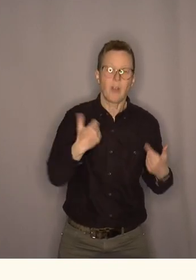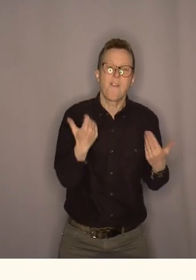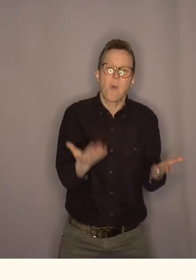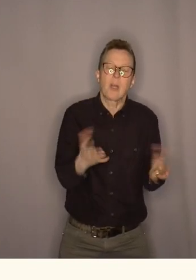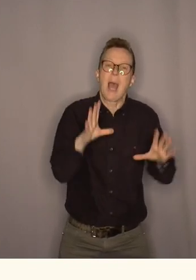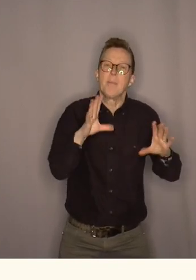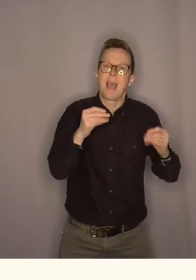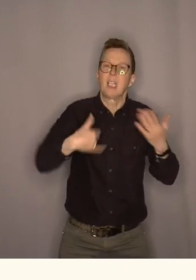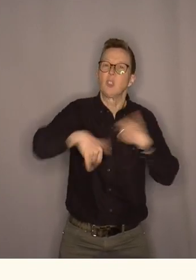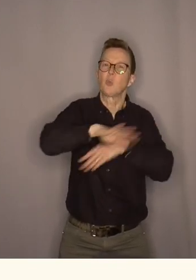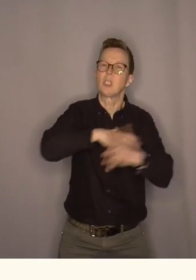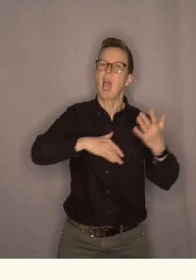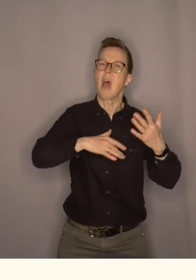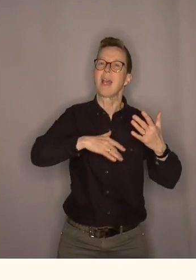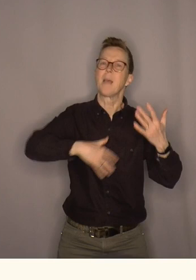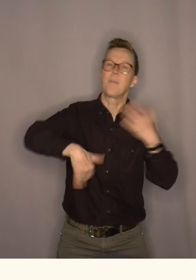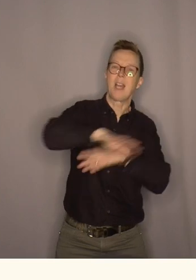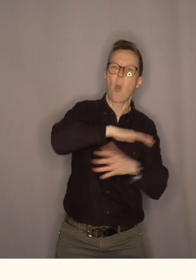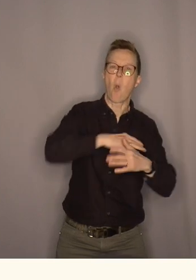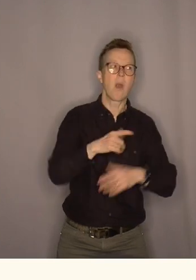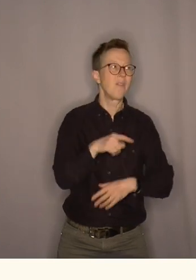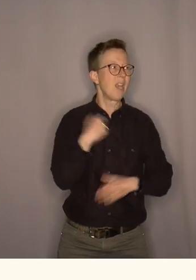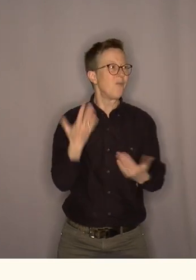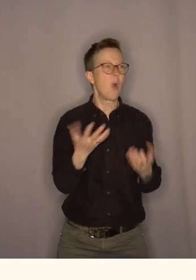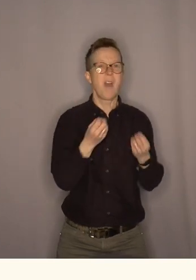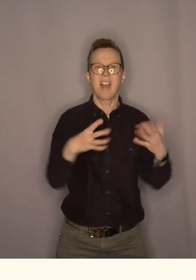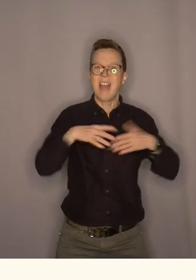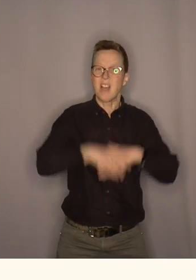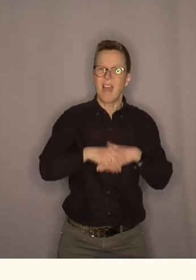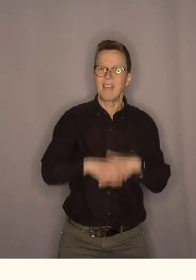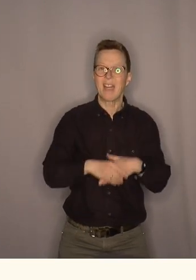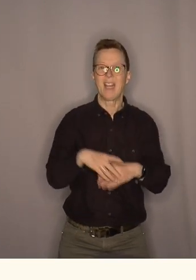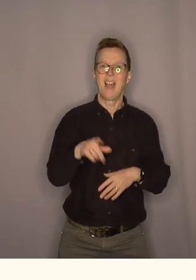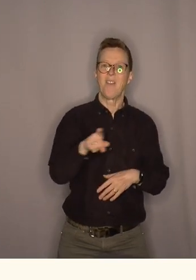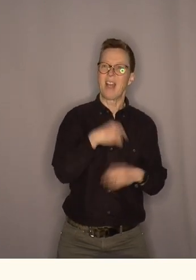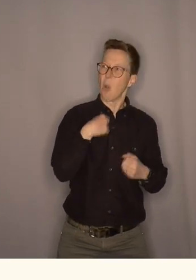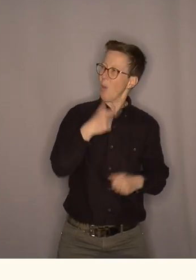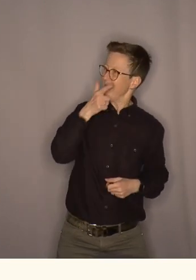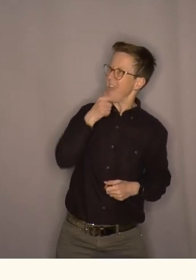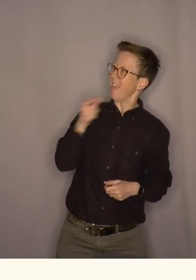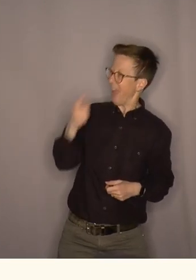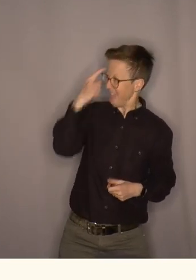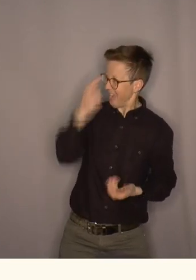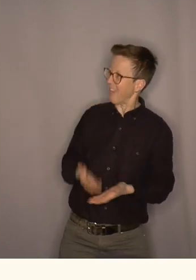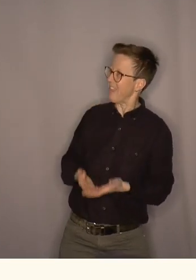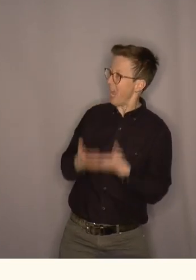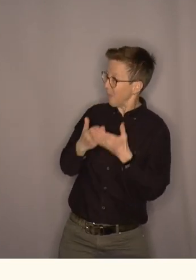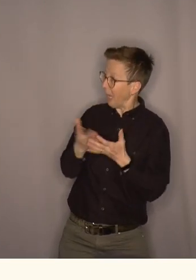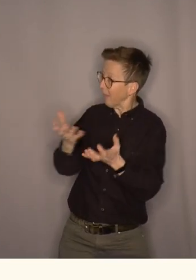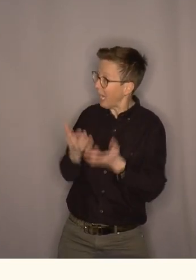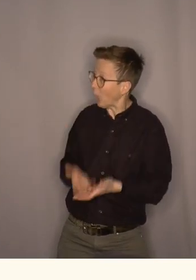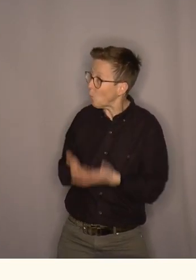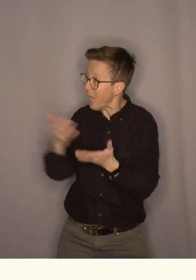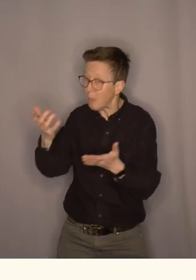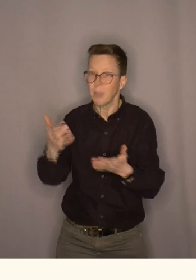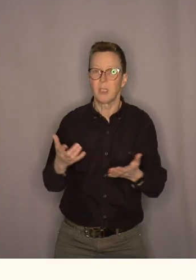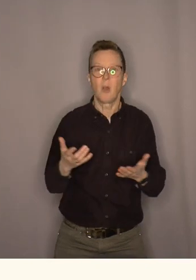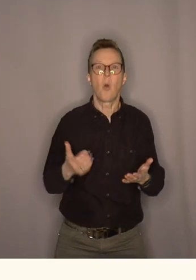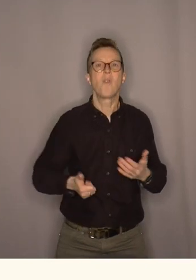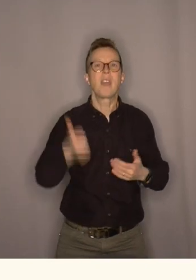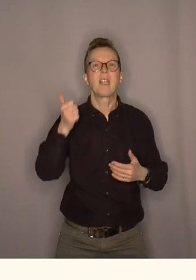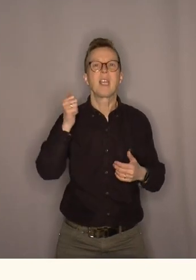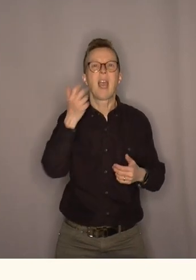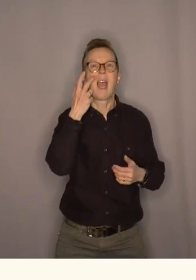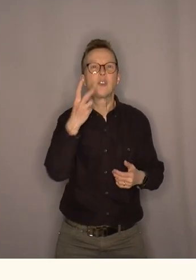sosialt miljø vi får flere venner vi får flere bekjente vi kan hjelpe varene når det røyner på og det er også viktig for den